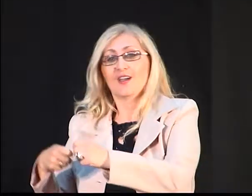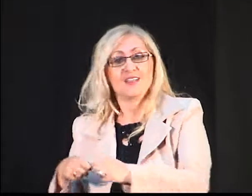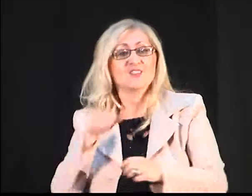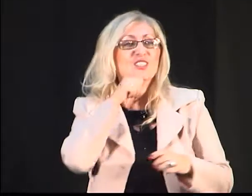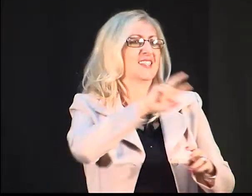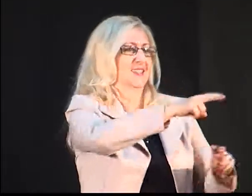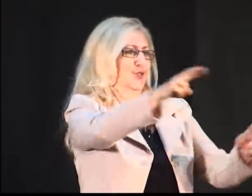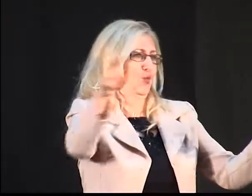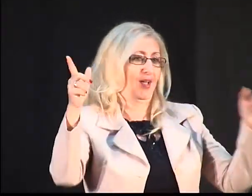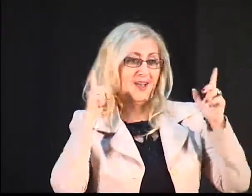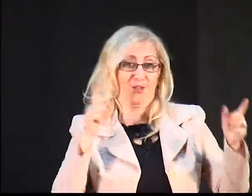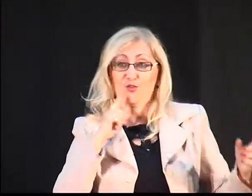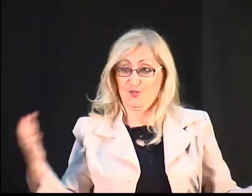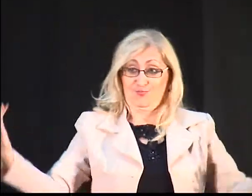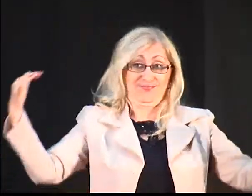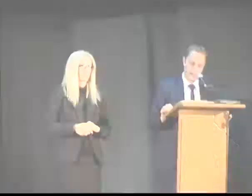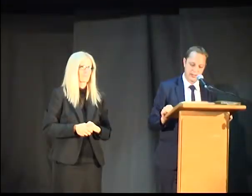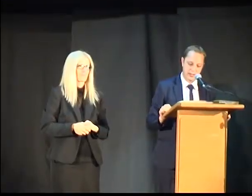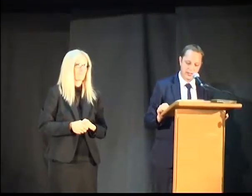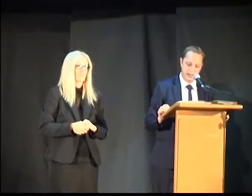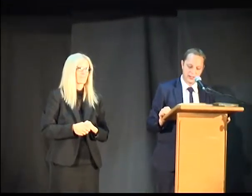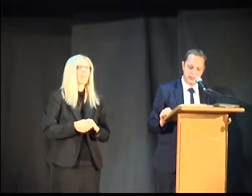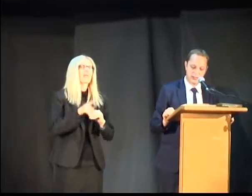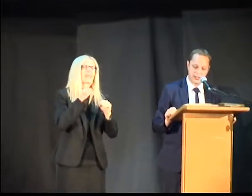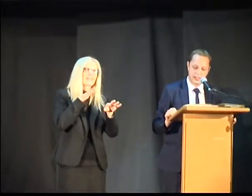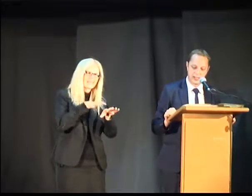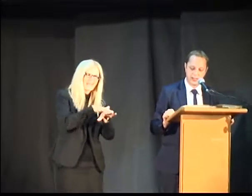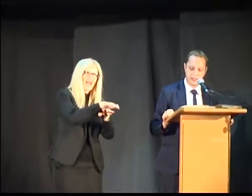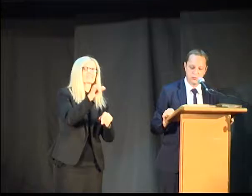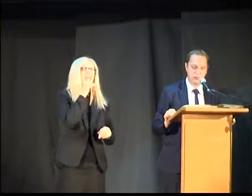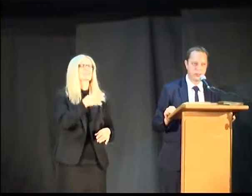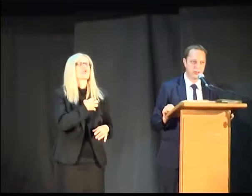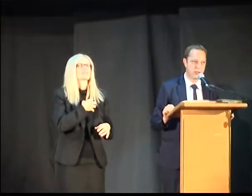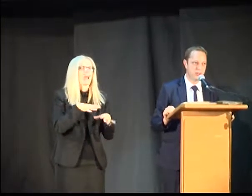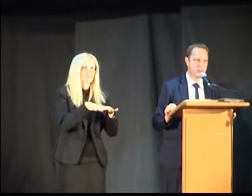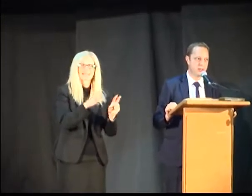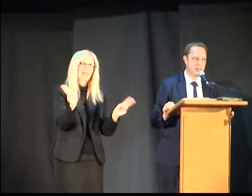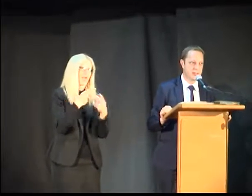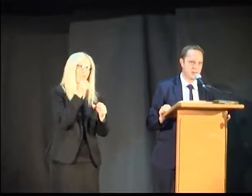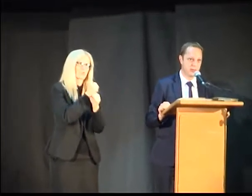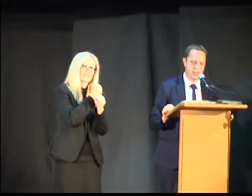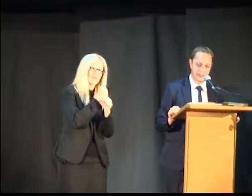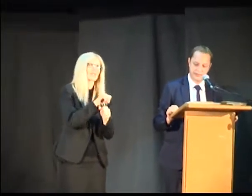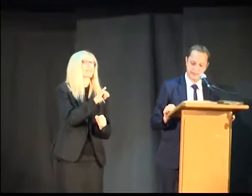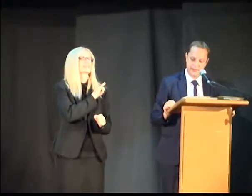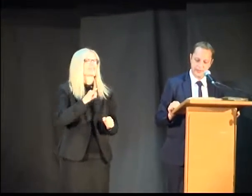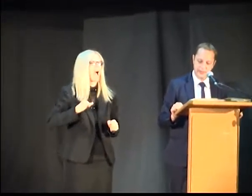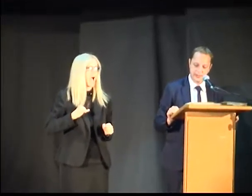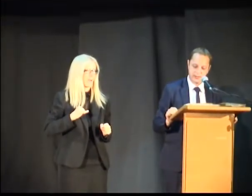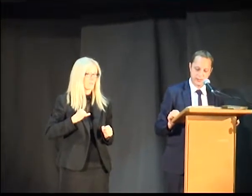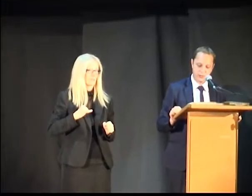promovisanju prava gluvih ljudi. Integracija i socijalizacija se ne mogu postići i realizovati sami od sebe.